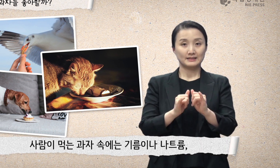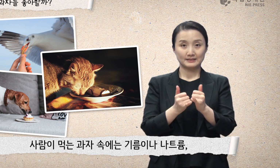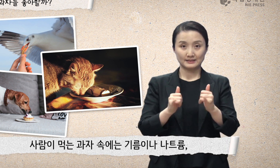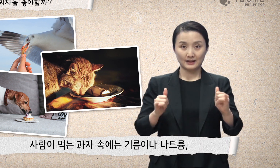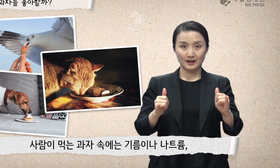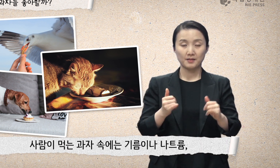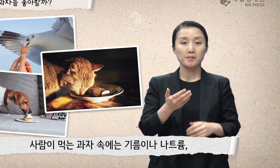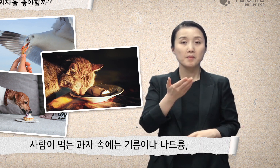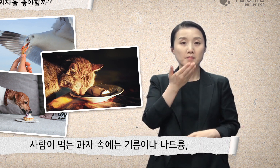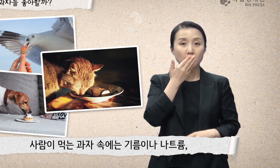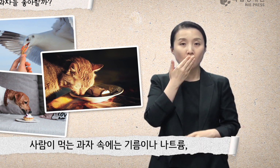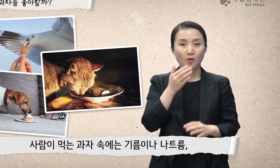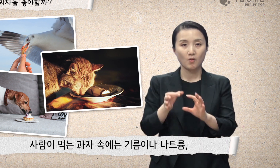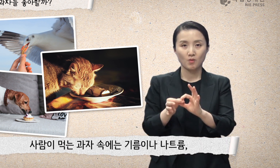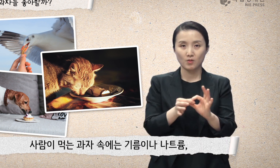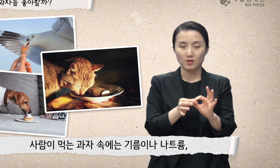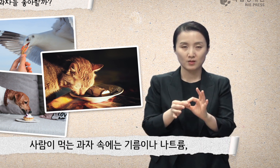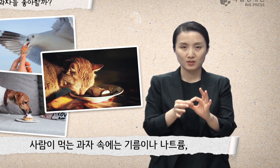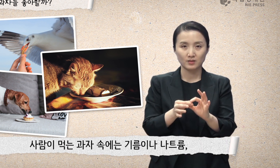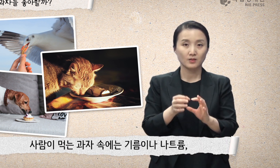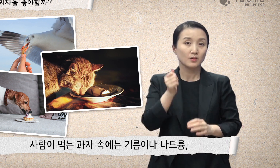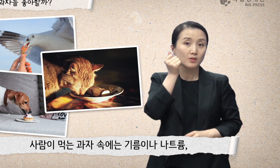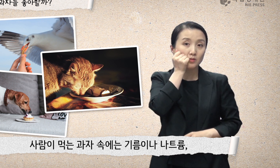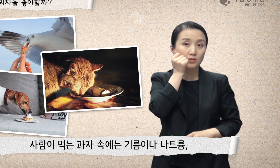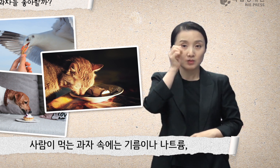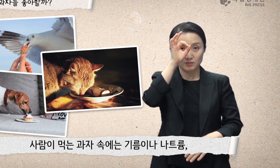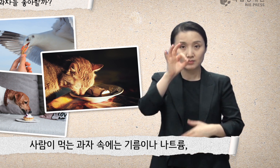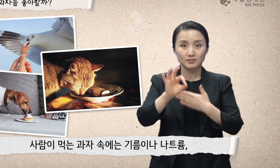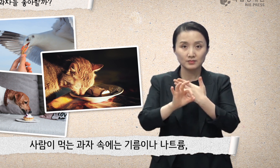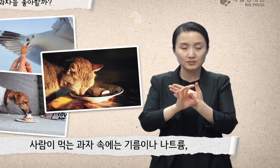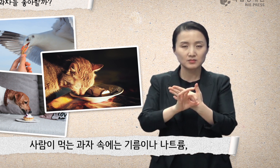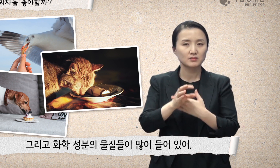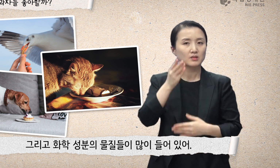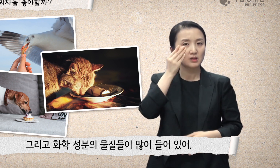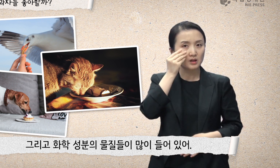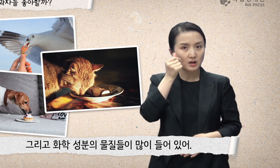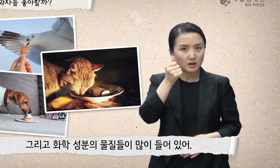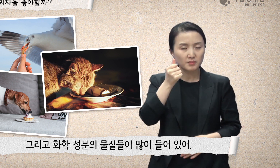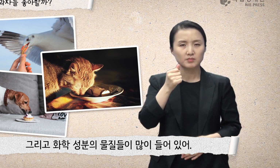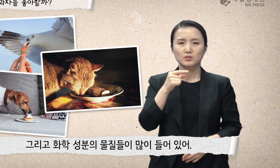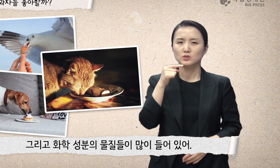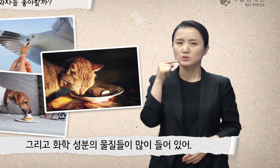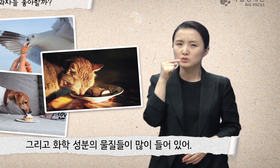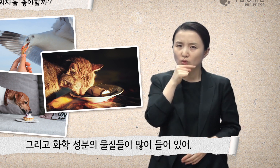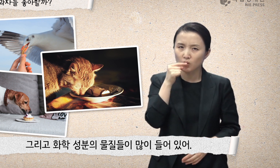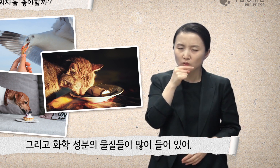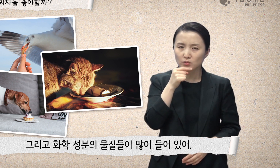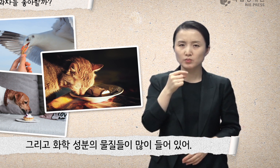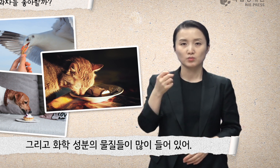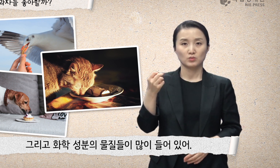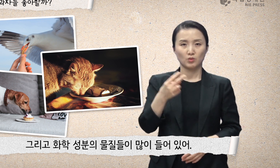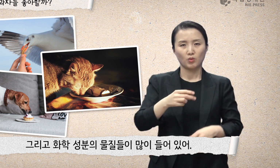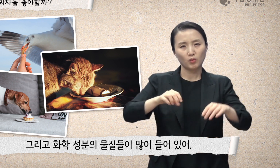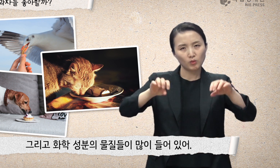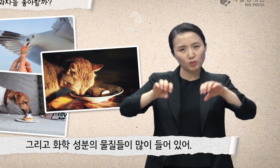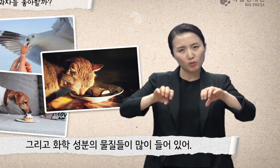사람이 먹는 과자 속에는 기름이나 나트륨 그리고 화학 성분의 물질들이 많이 들어 있어.